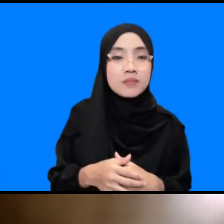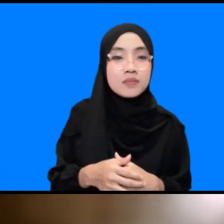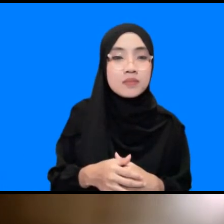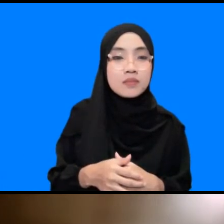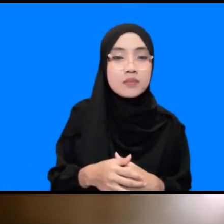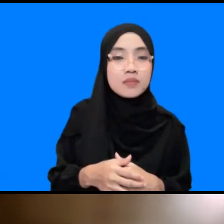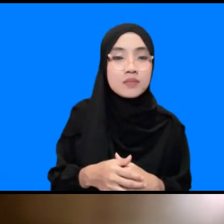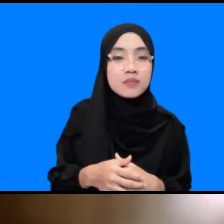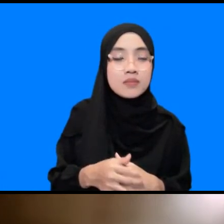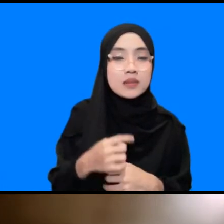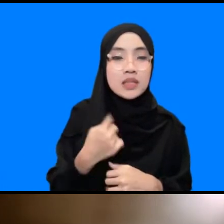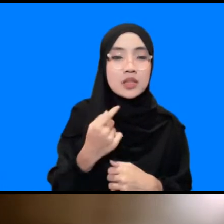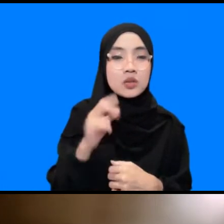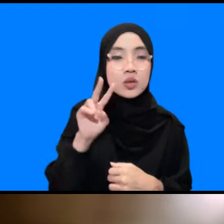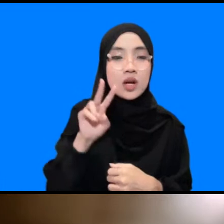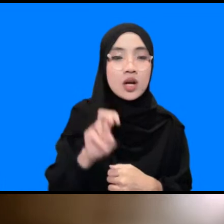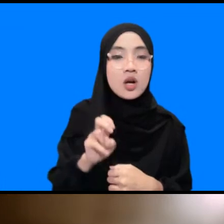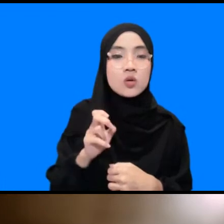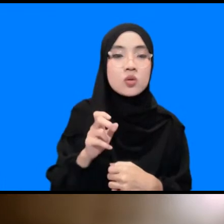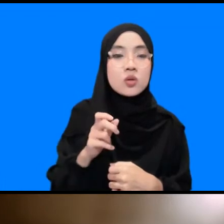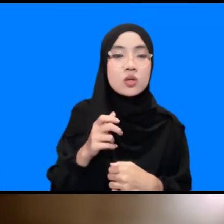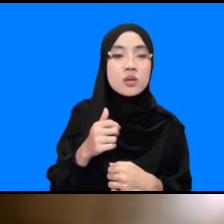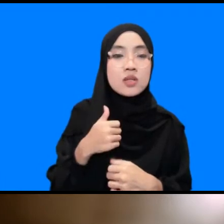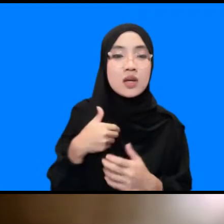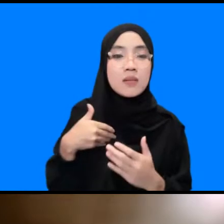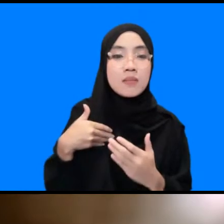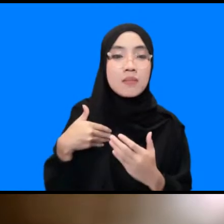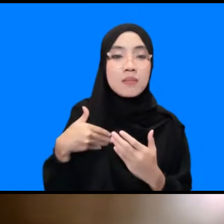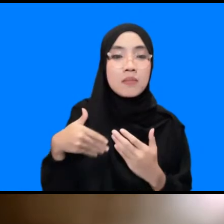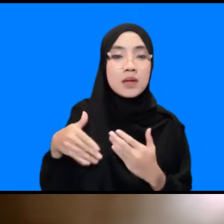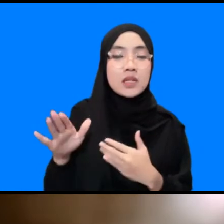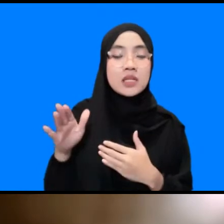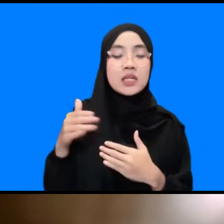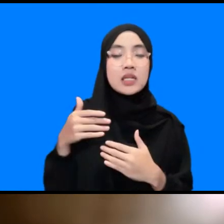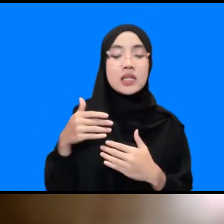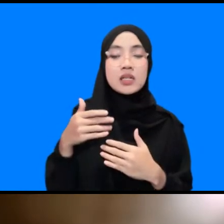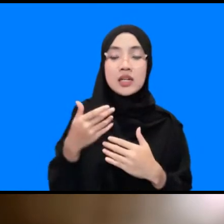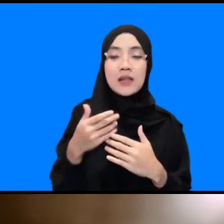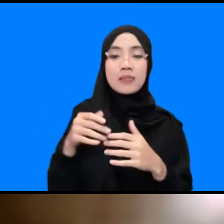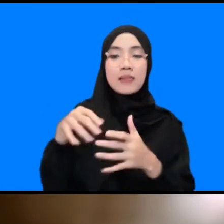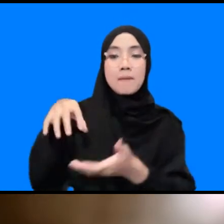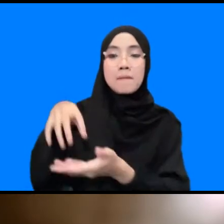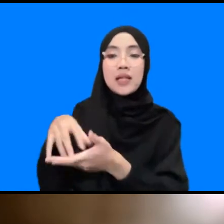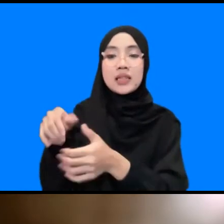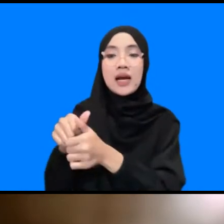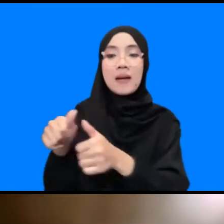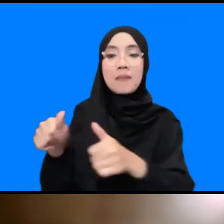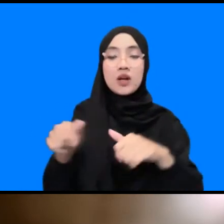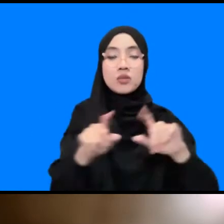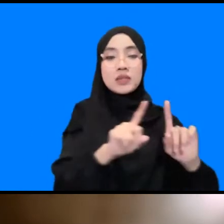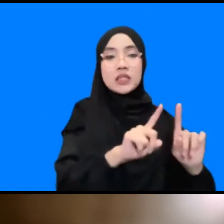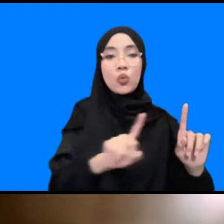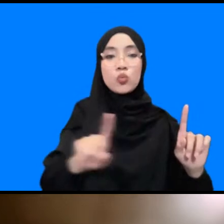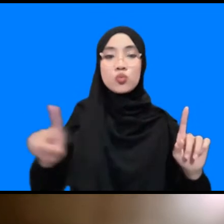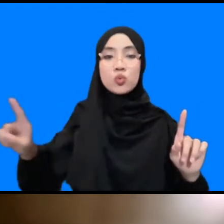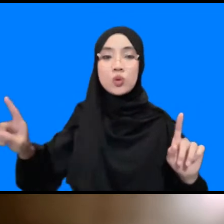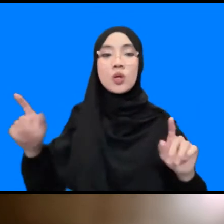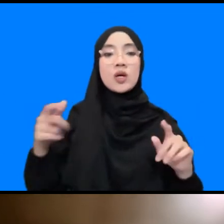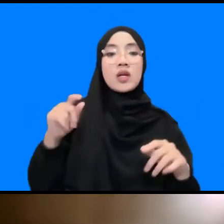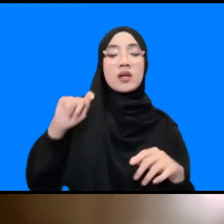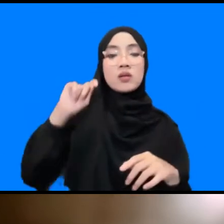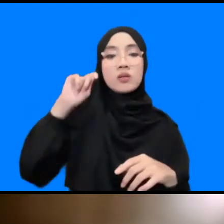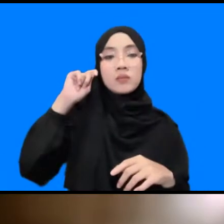kuat maka kita harus segera menjauhi dan pergi ke tempat yang aman nah end to end early warning